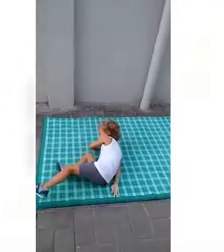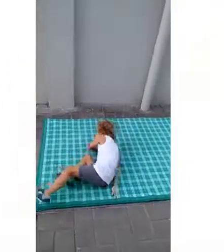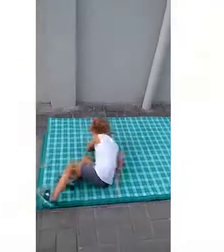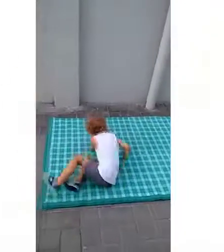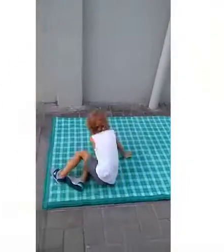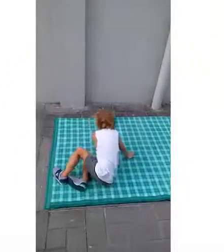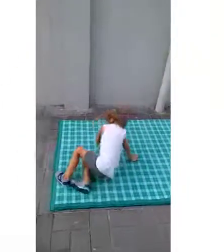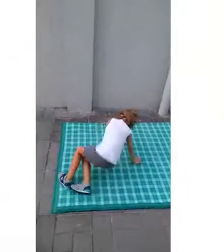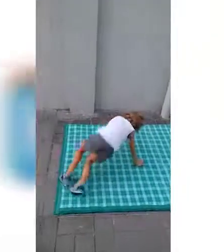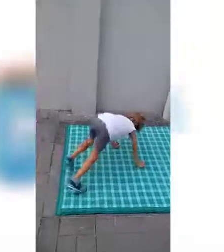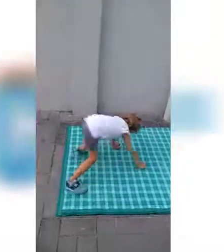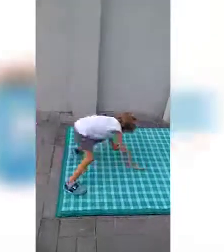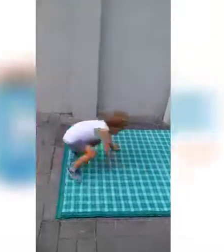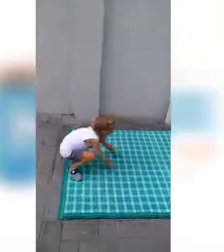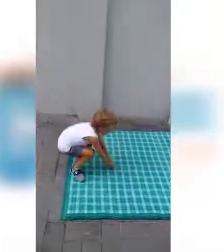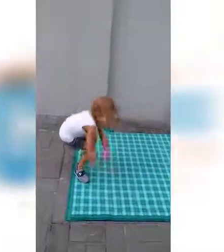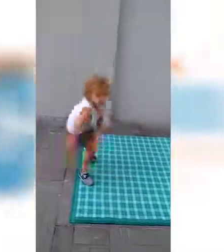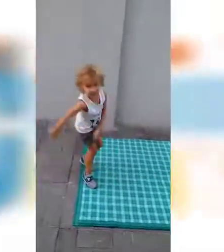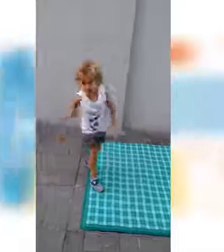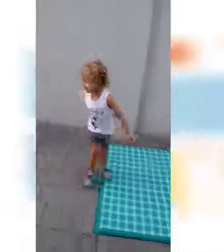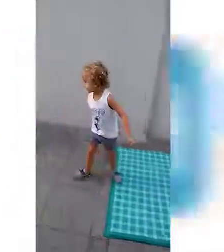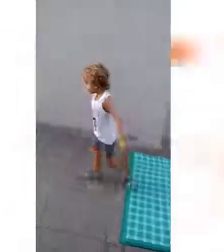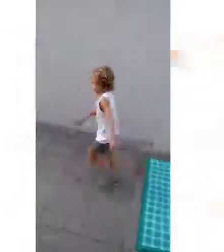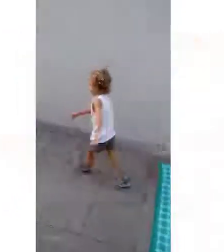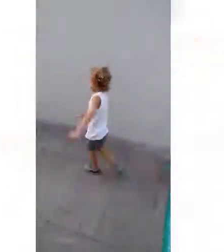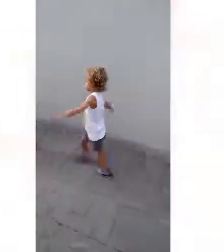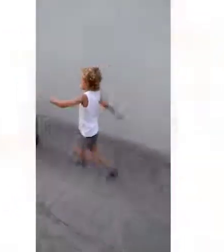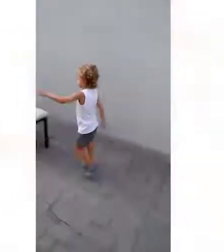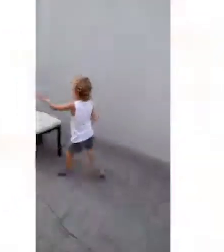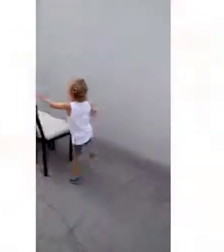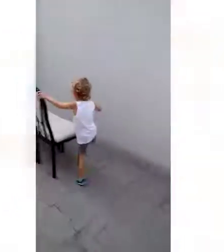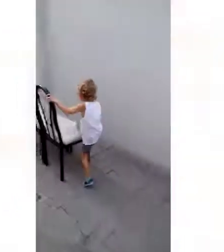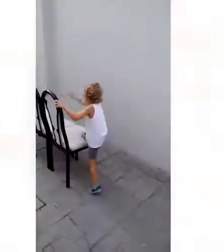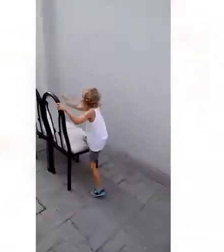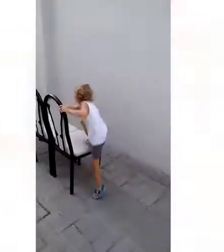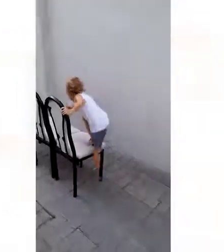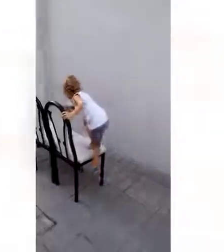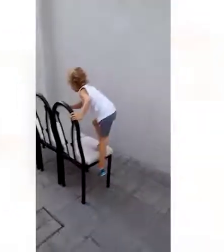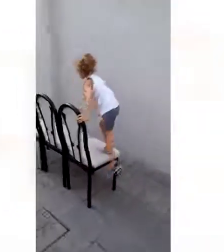Puede ser un rol también el que se anima. Paso a la silla caminando por arriba. Caminando Agustín.